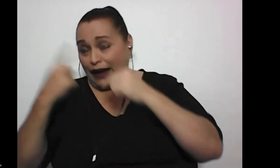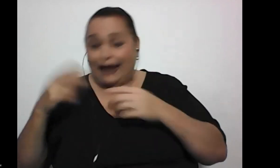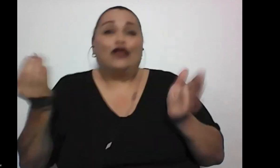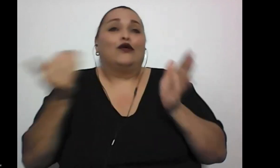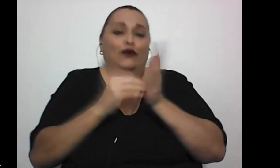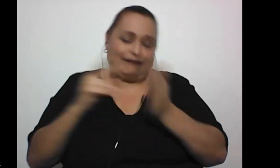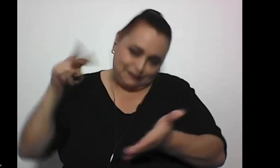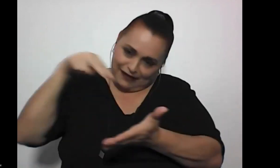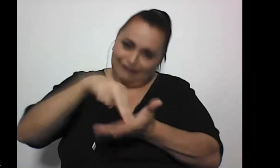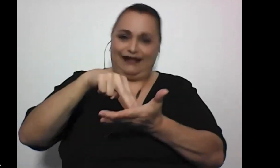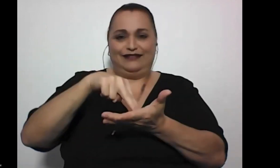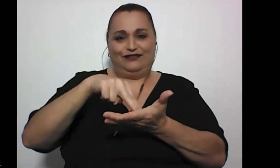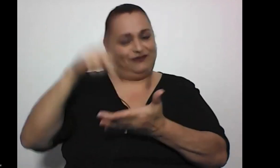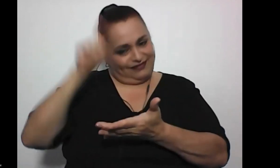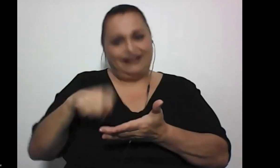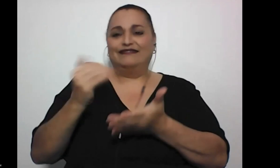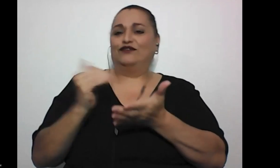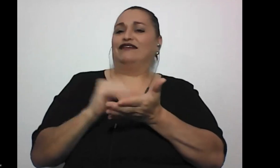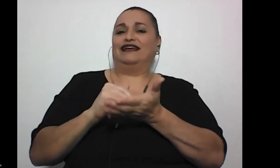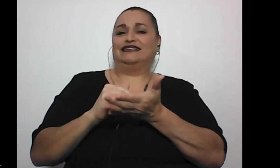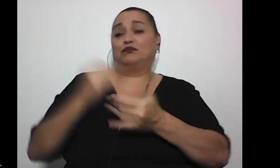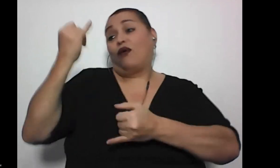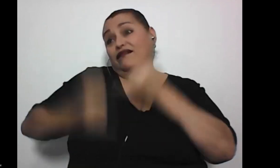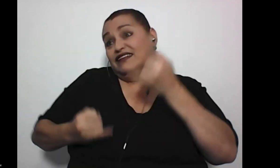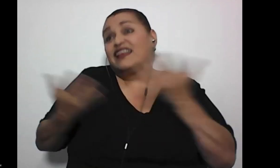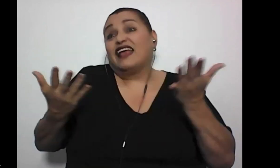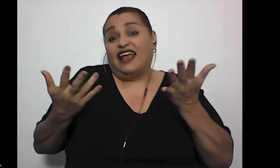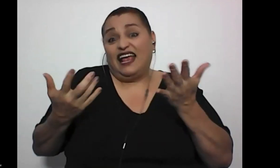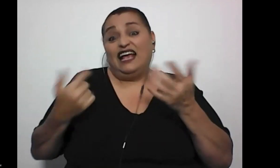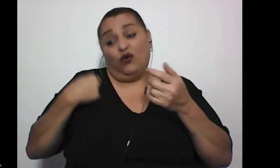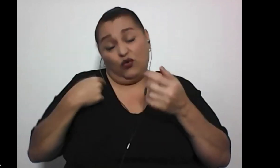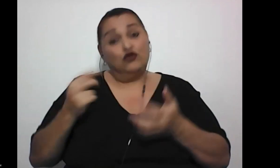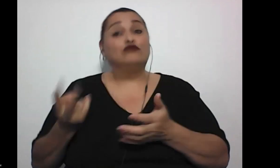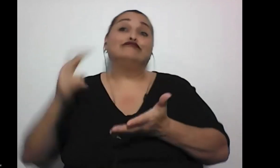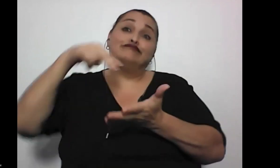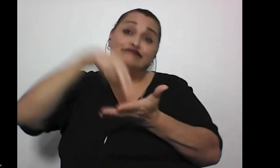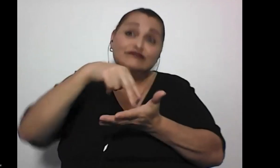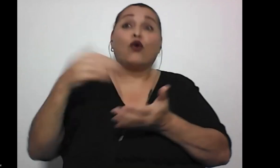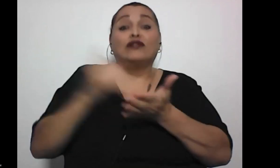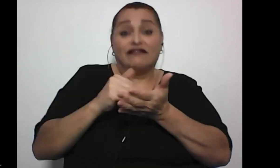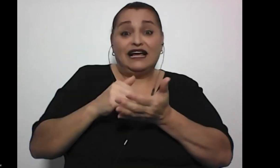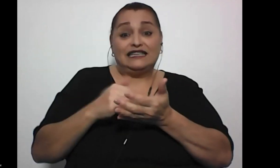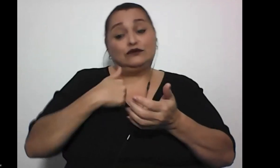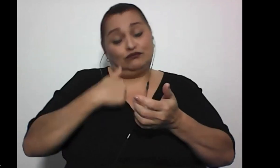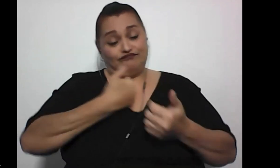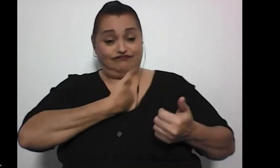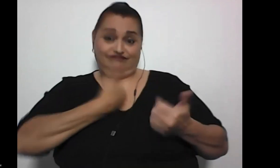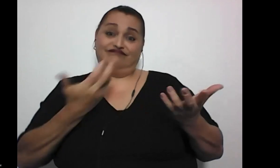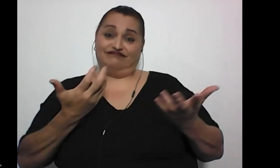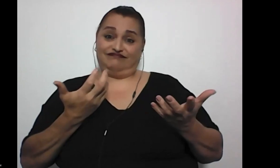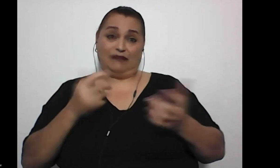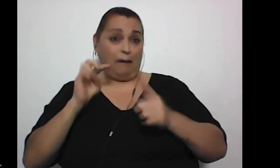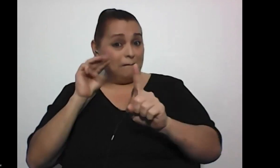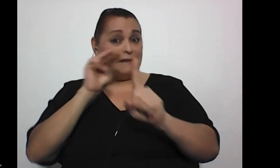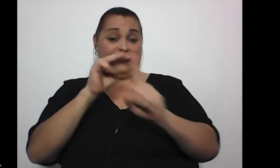me puedo quedar en el suelo, tengo que levantarme porque al final y al cabo los réditos de ese levantarnos es para nosotras mismas, es las metas